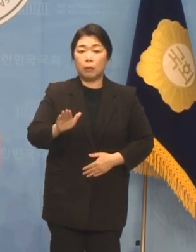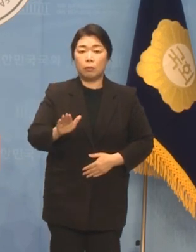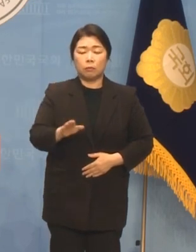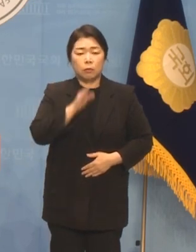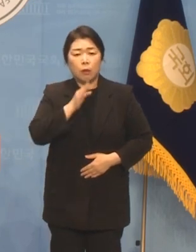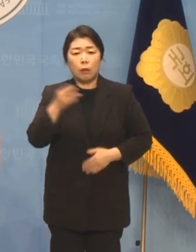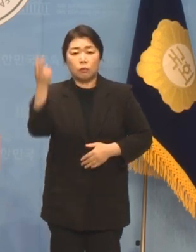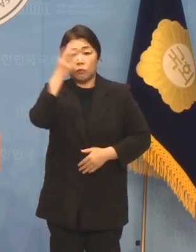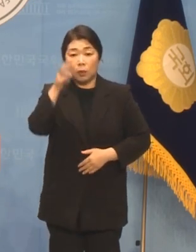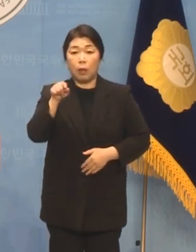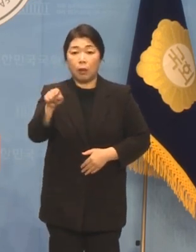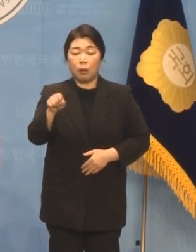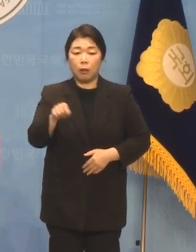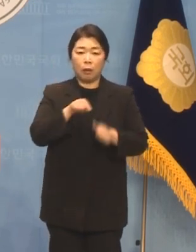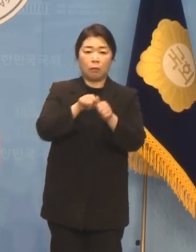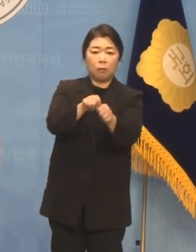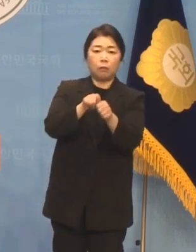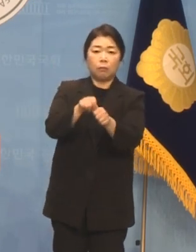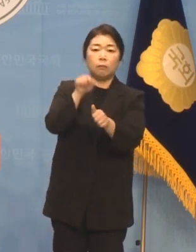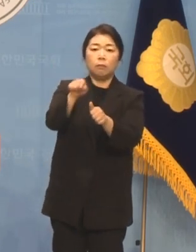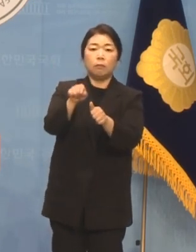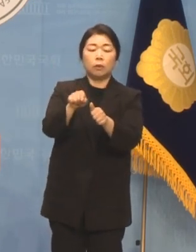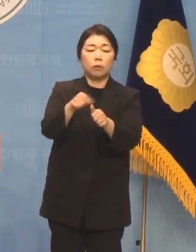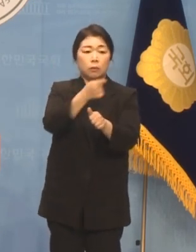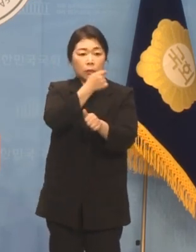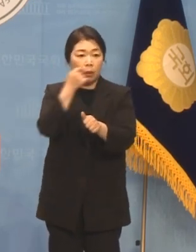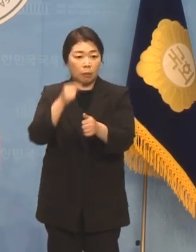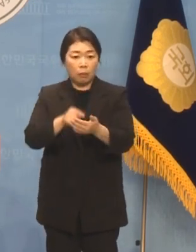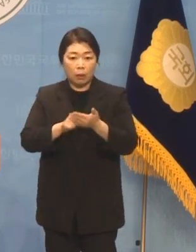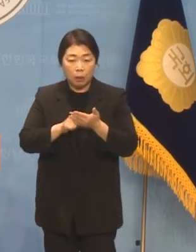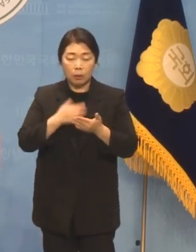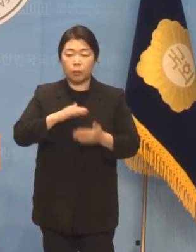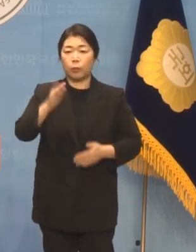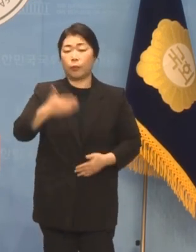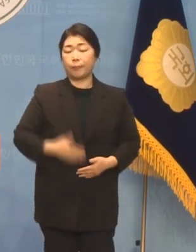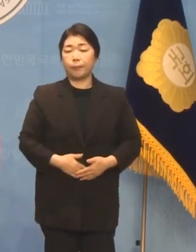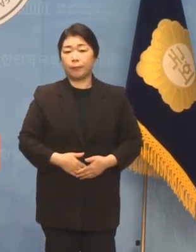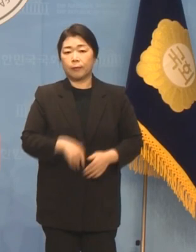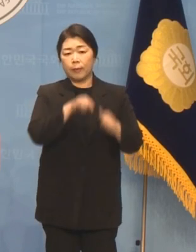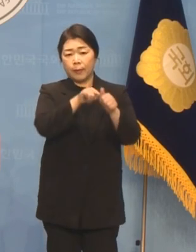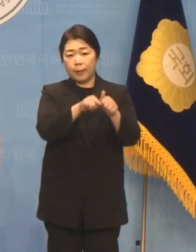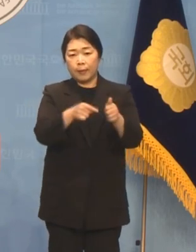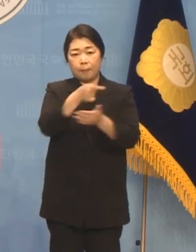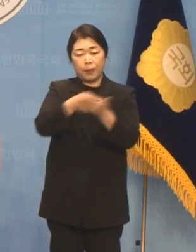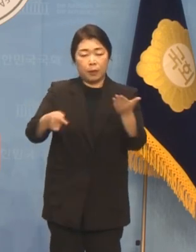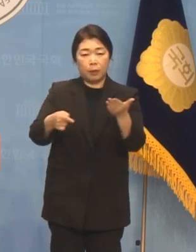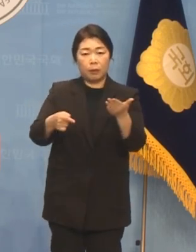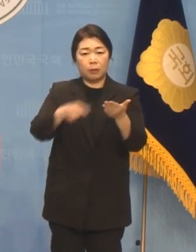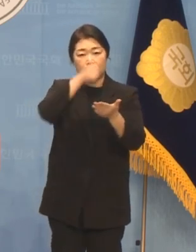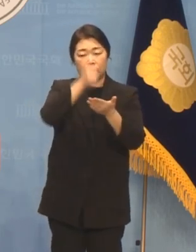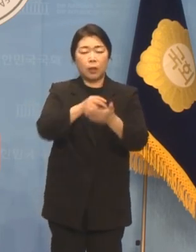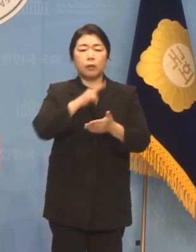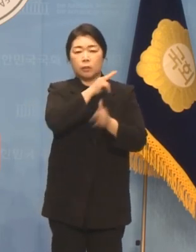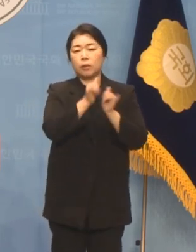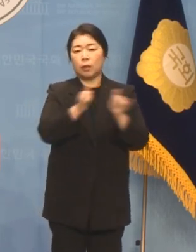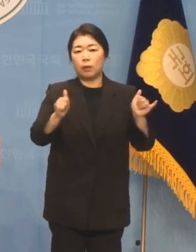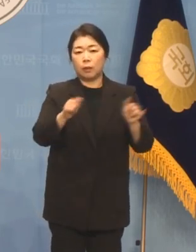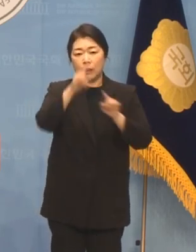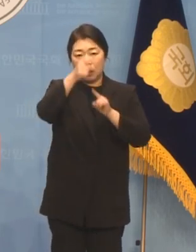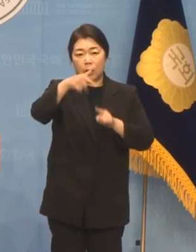당연한 수사에 외압이 들어갔다는 정황이 드러났고 외압의 핵심 피의자 이종섭 대사를